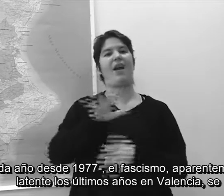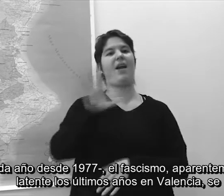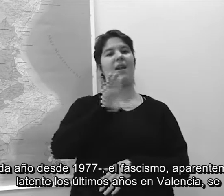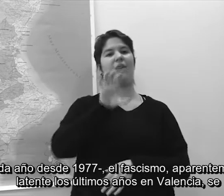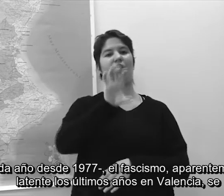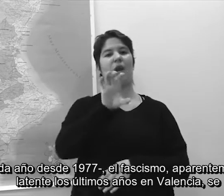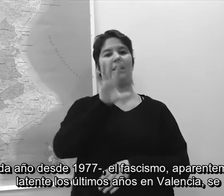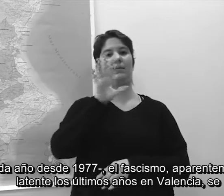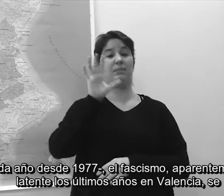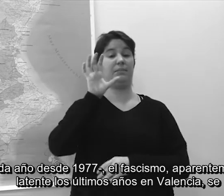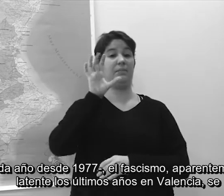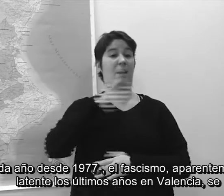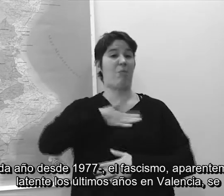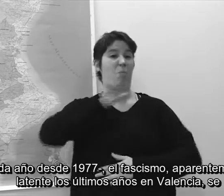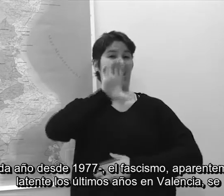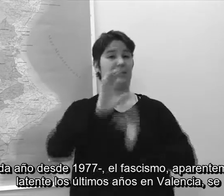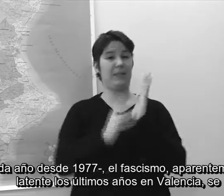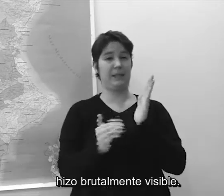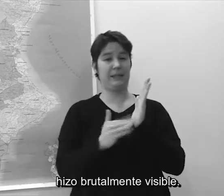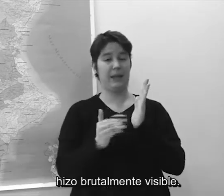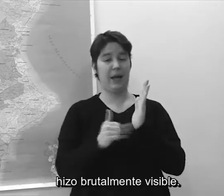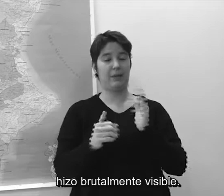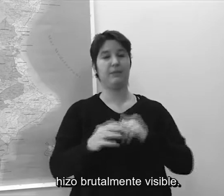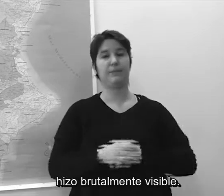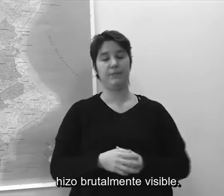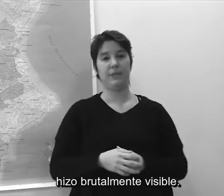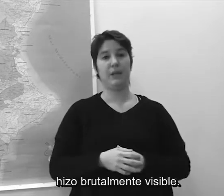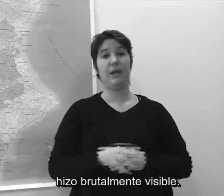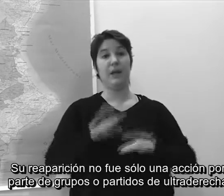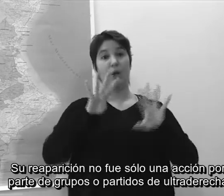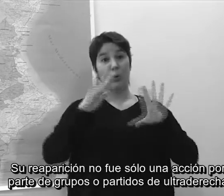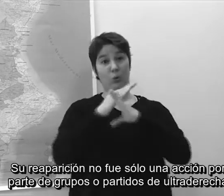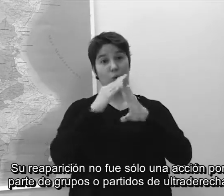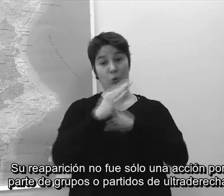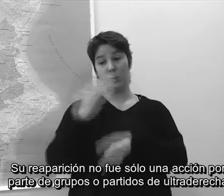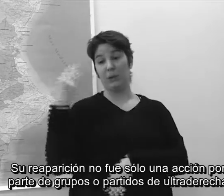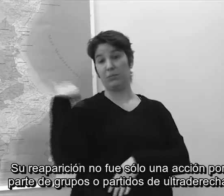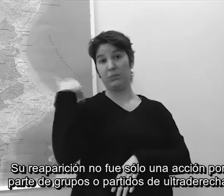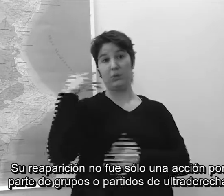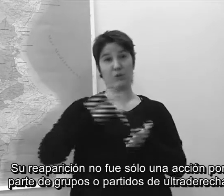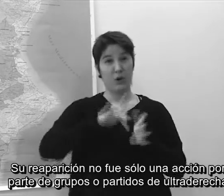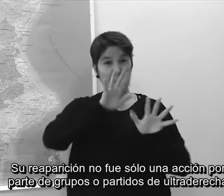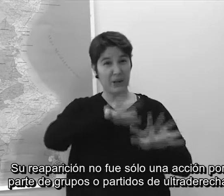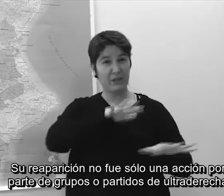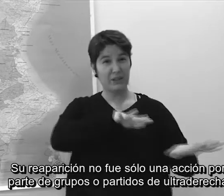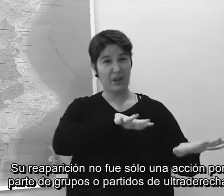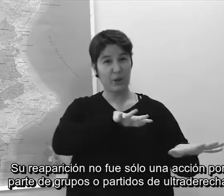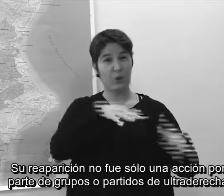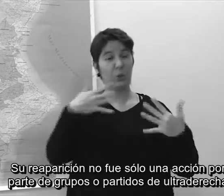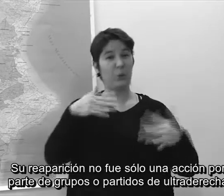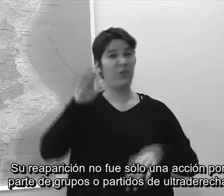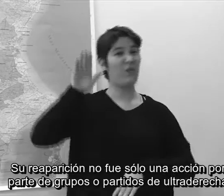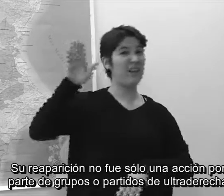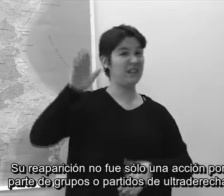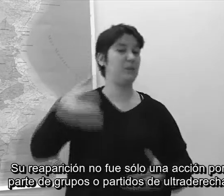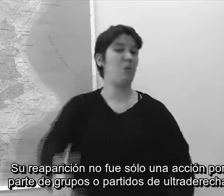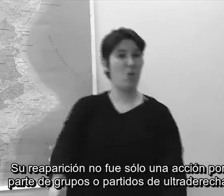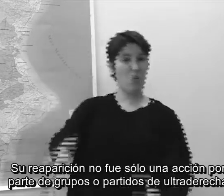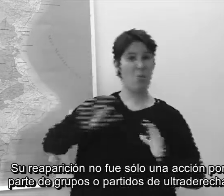manifestació, el feixisme es va fer visible de nou. Les agressions foren realitzades per grups